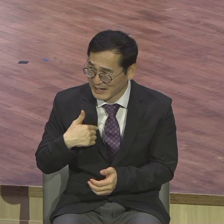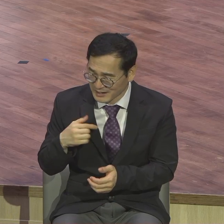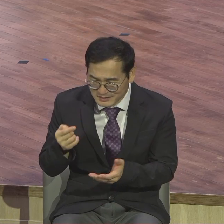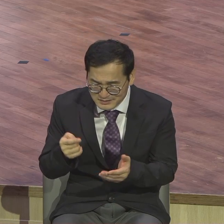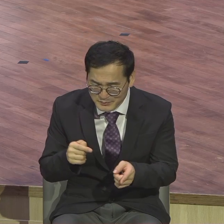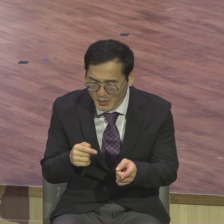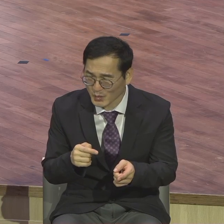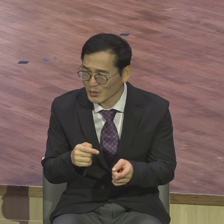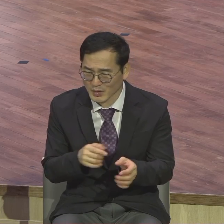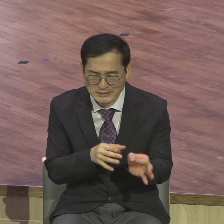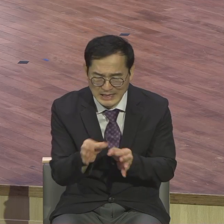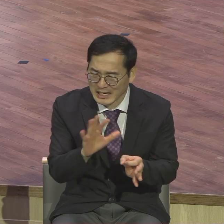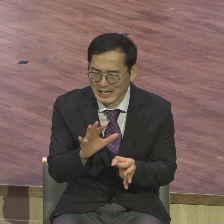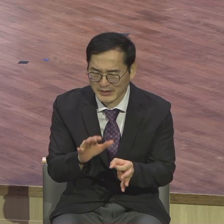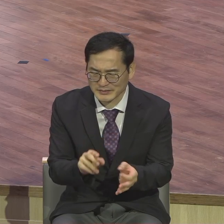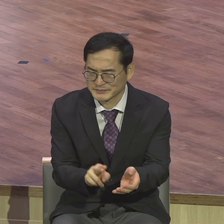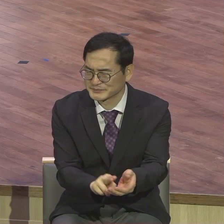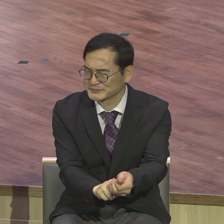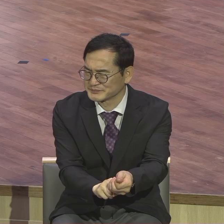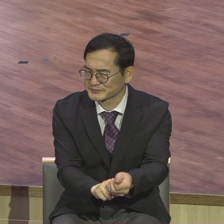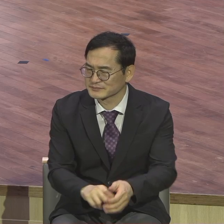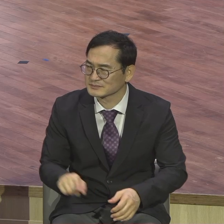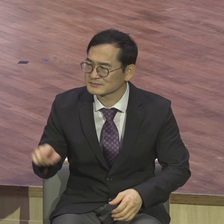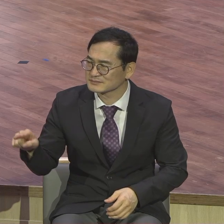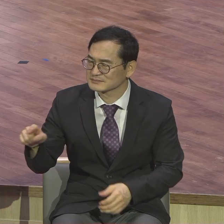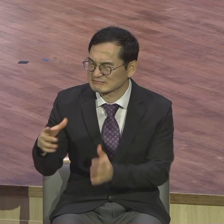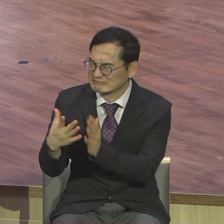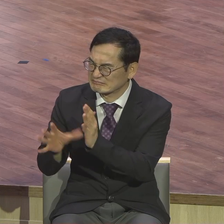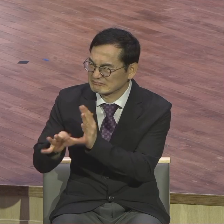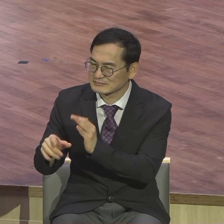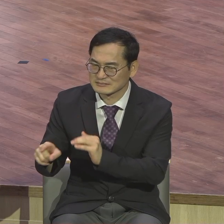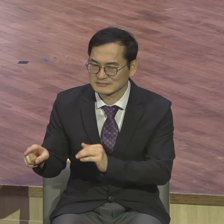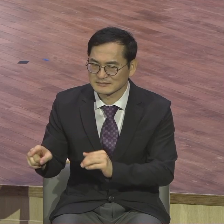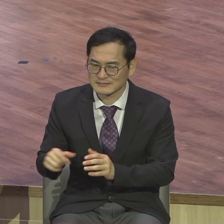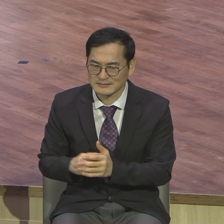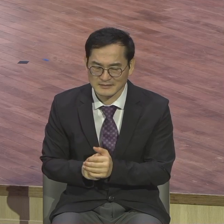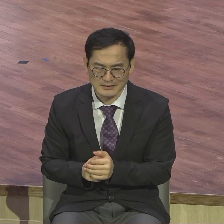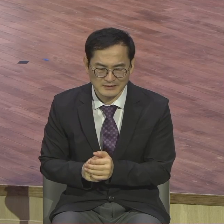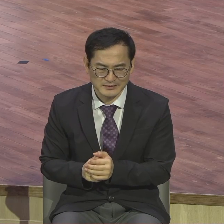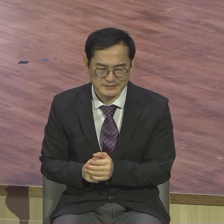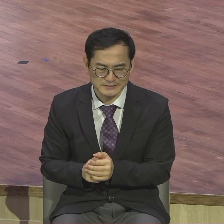마치 주인을 인정머리 하나도 없는 인색하고 냉정한 사람으로 막 지금 몰아세웁니다